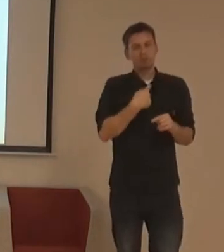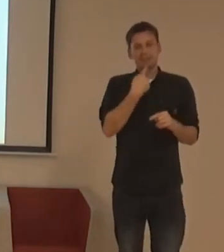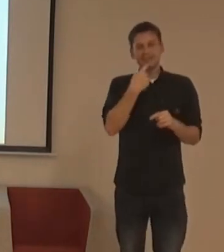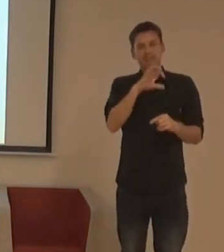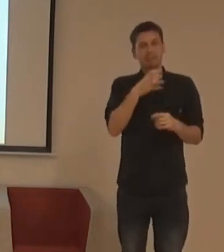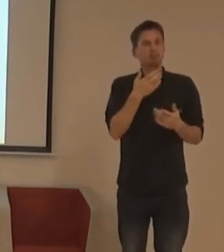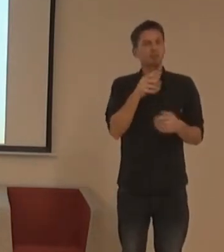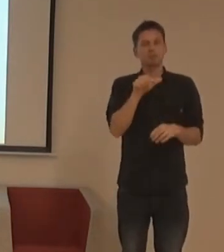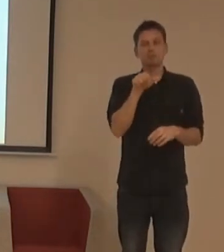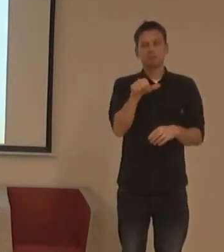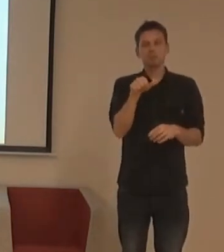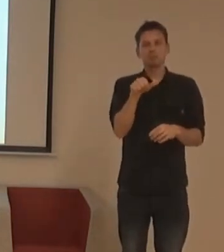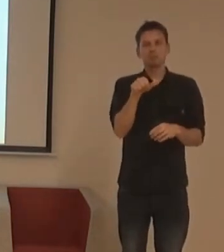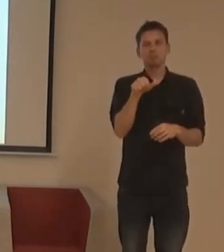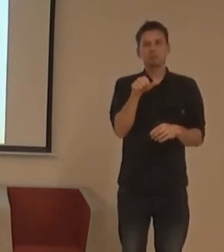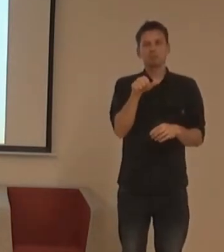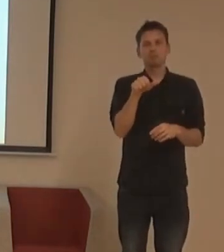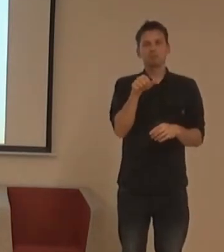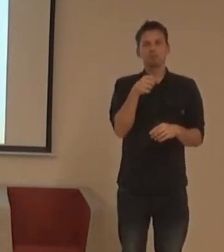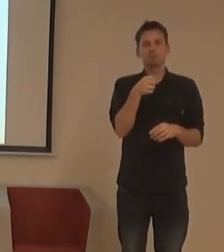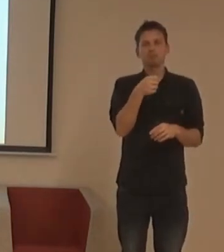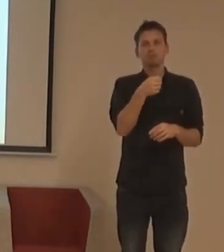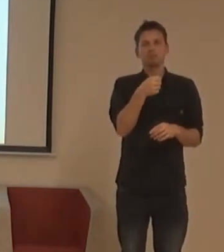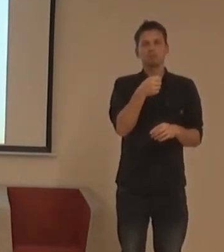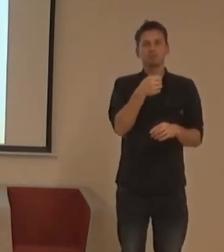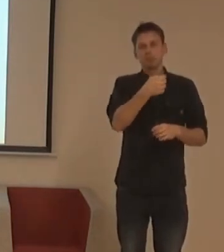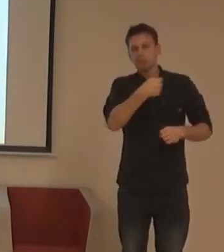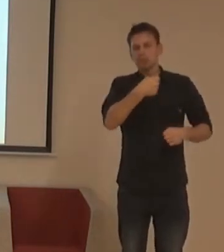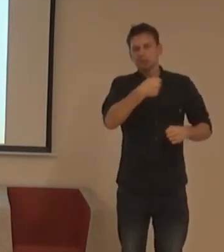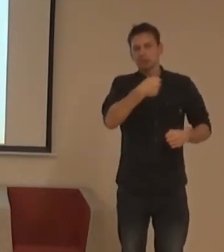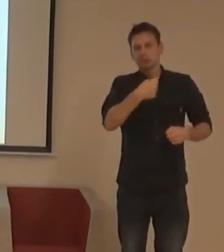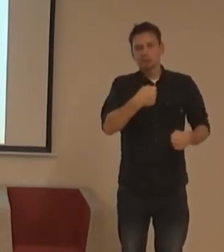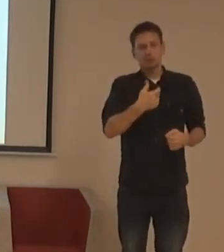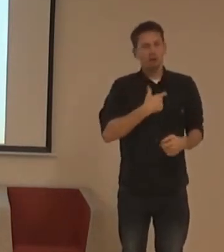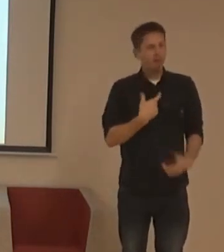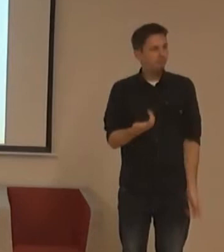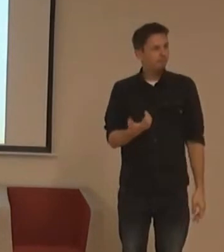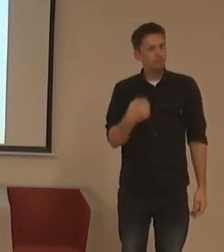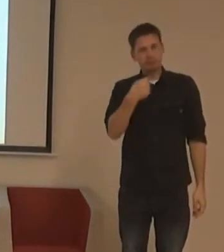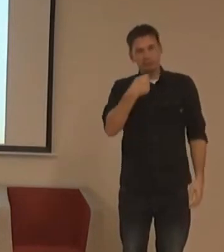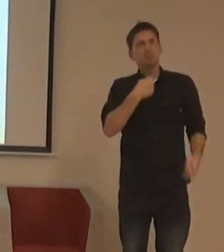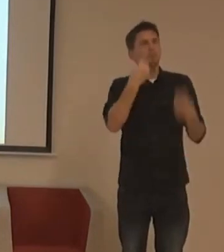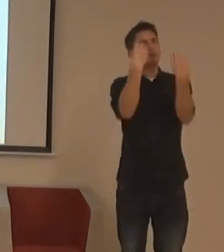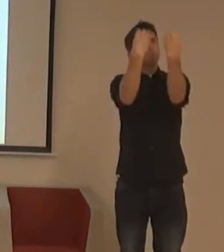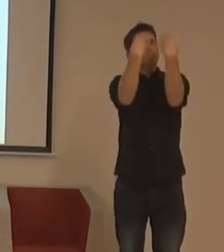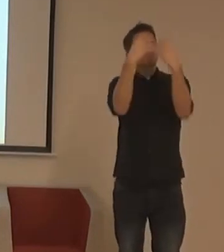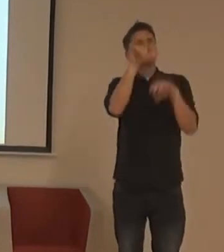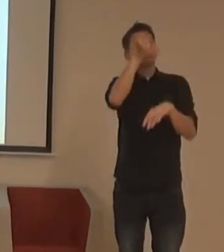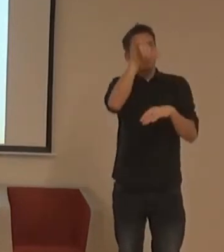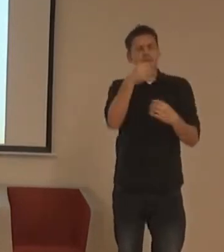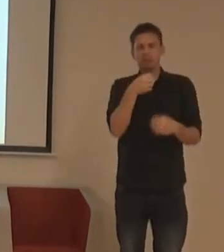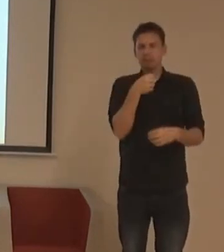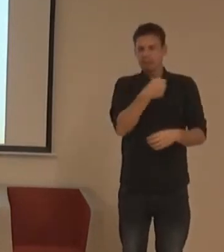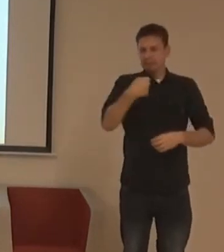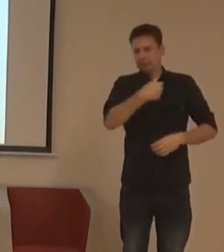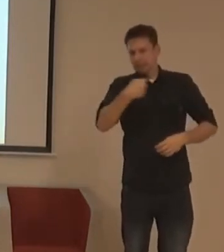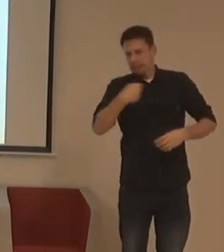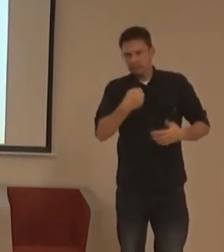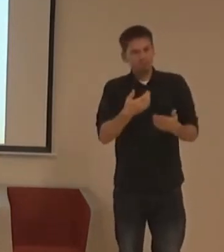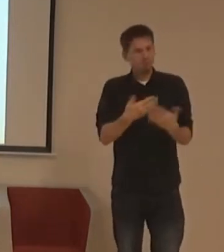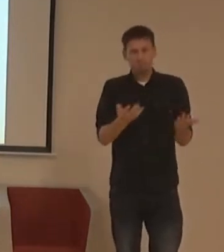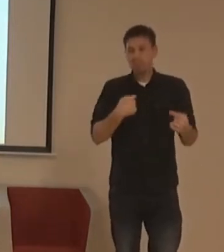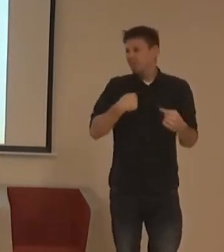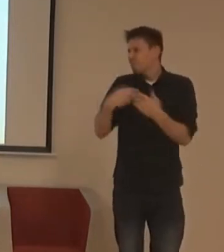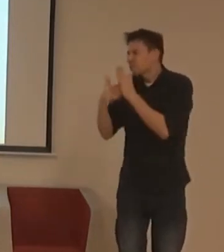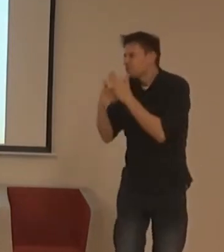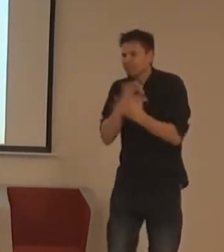zabrala a byl zavřený. Zabrala jsem znovu, byl zavřený, bylo mi řečeno, že je otevřený, pán se snažil to otevřít, byl zavřený, já jsem